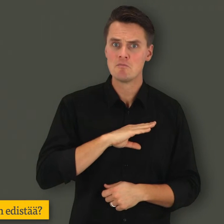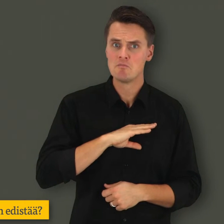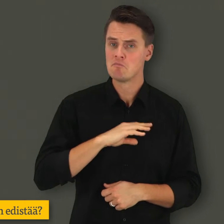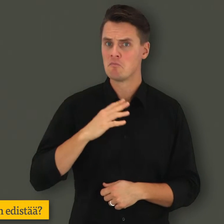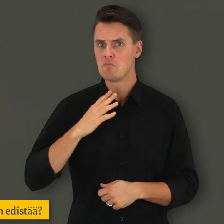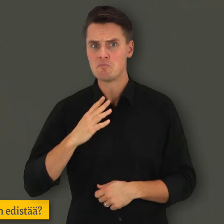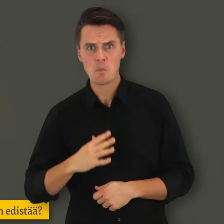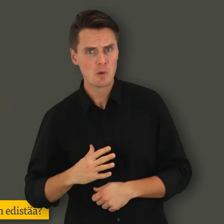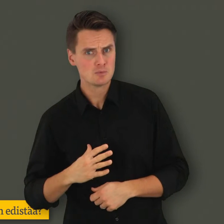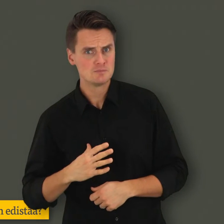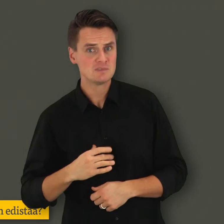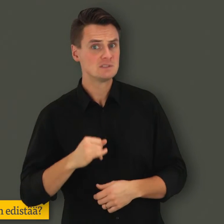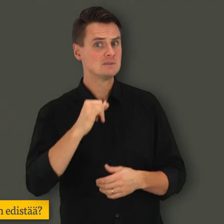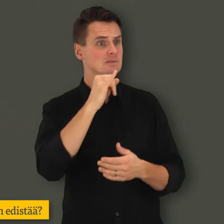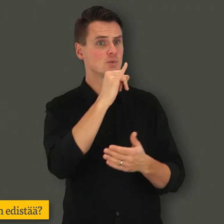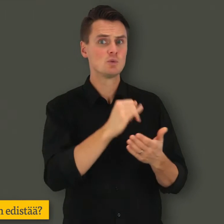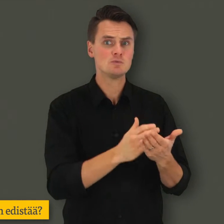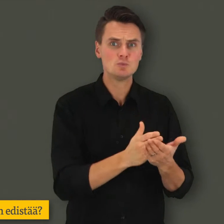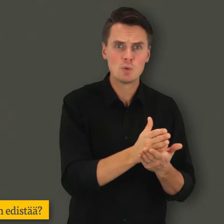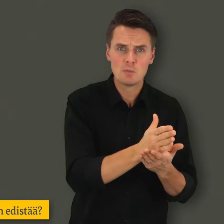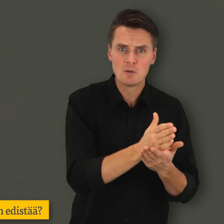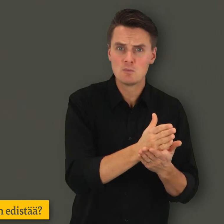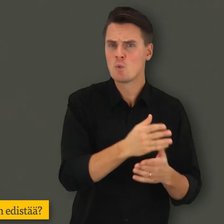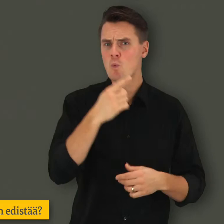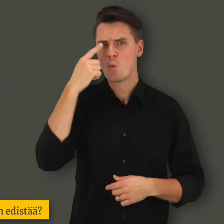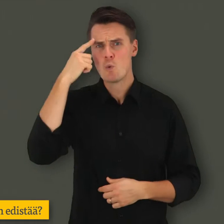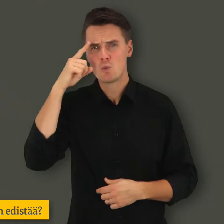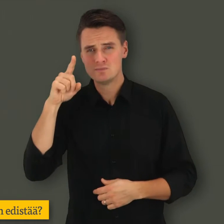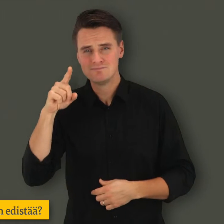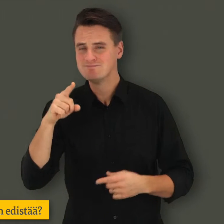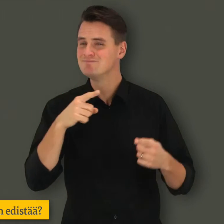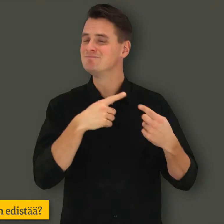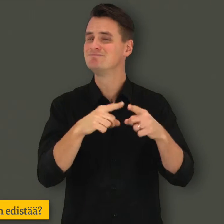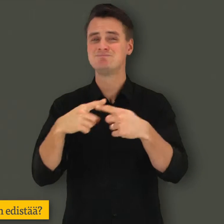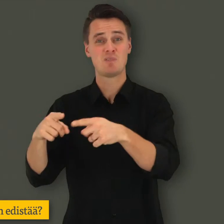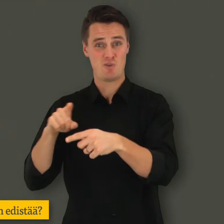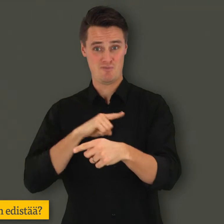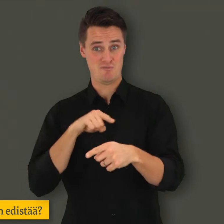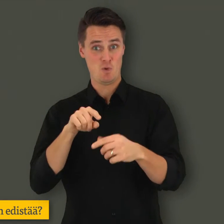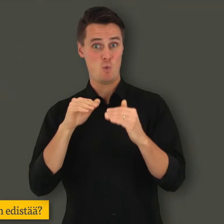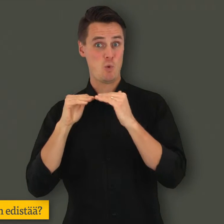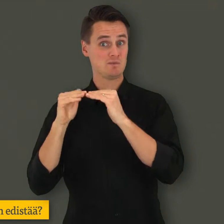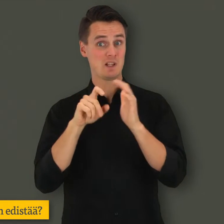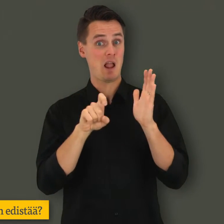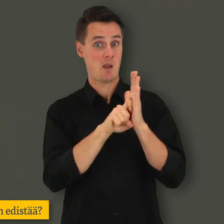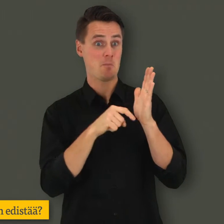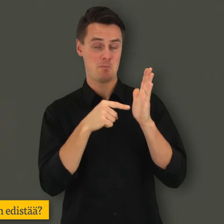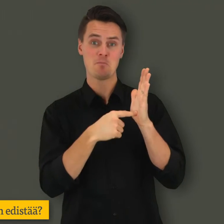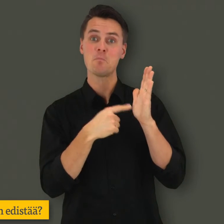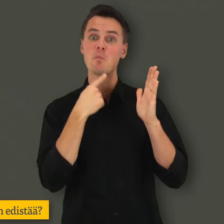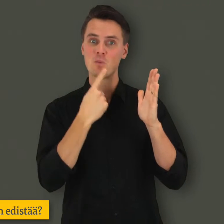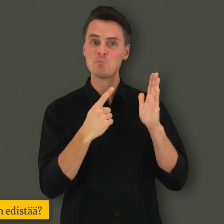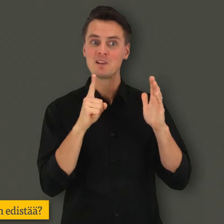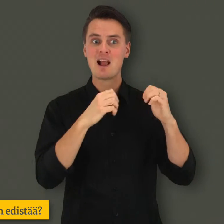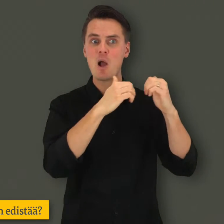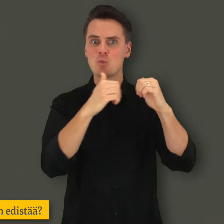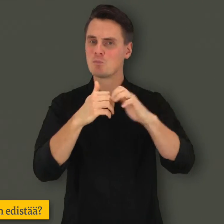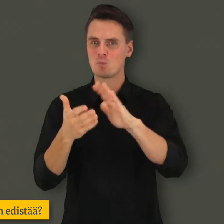ikä, vammaisuus, seksuaalinen suuntautuminen, uskonto ja muut yhdenvertaisuuslaissa kielletyt